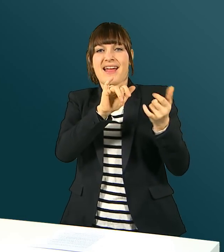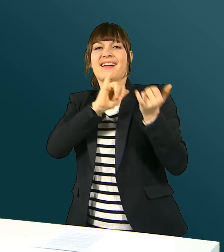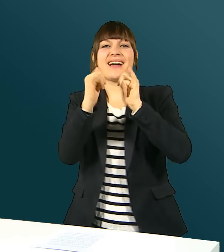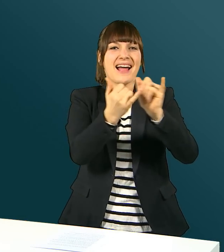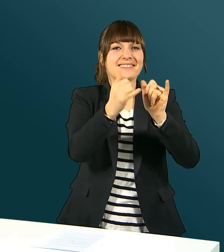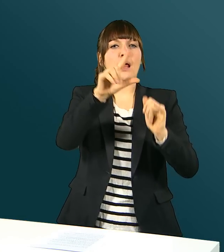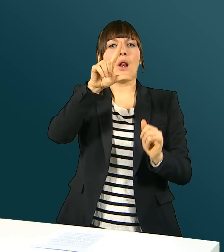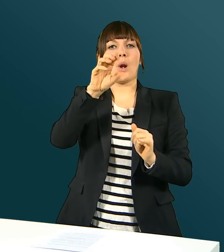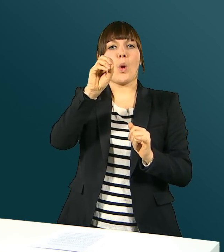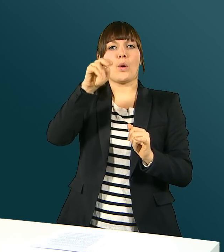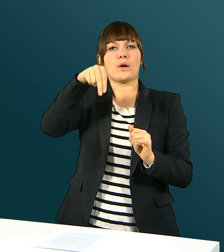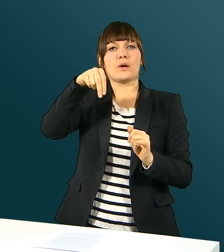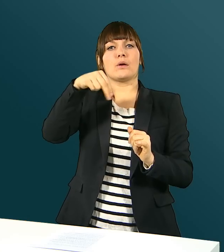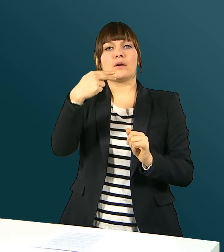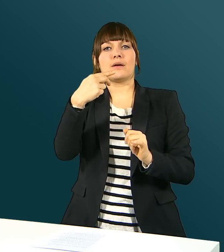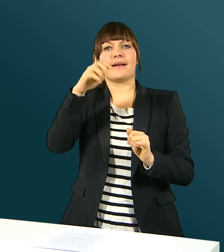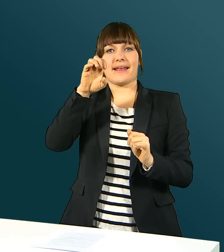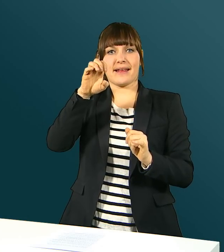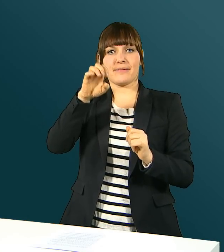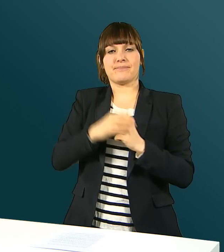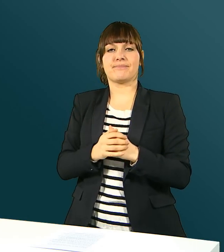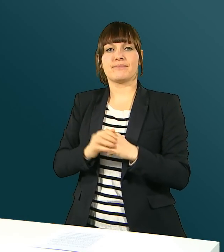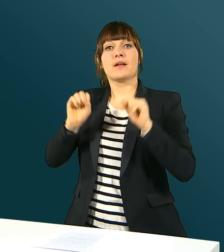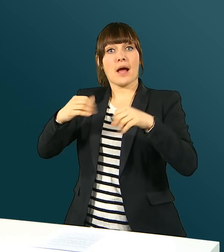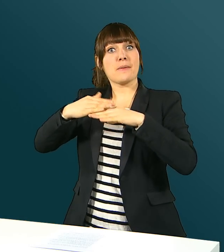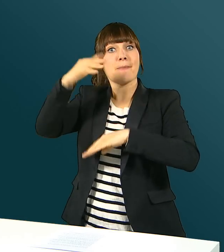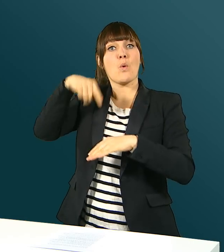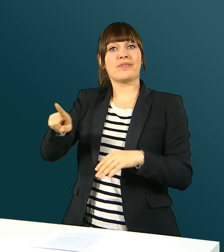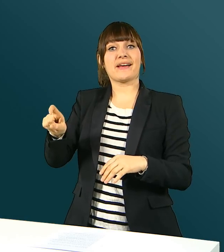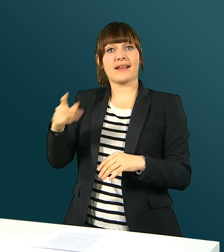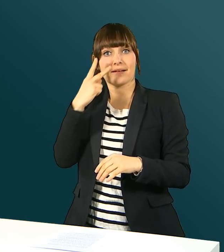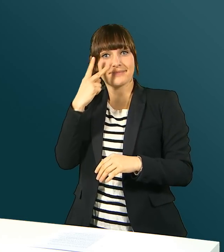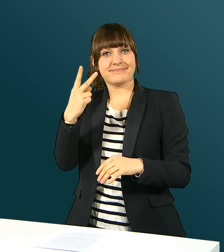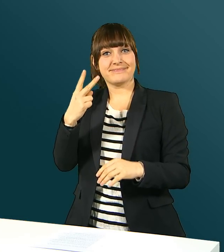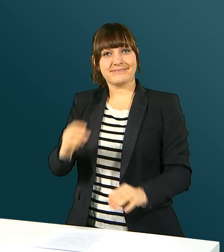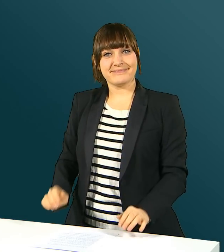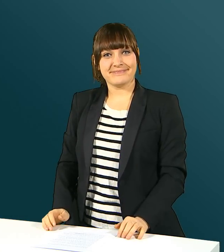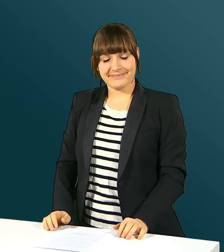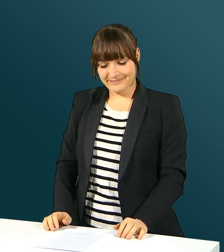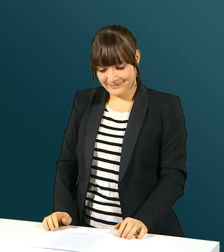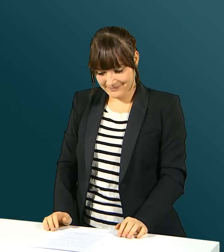Reiselounge zusammen. Mehr dazu mit einem Klick auf den Link.